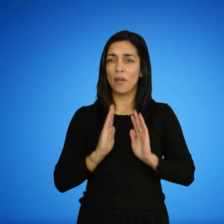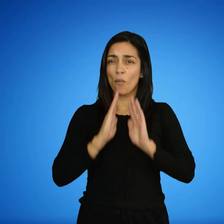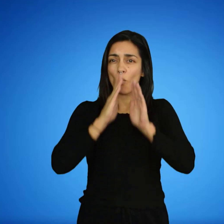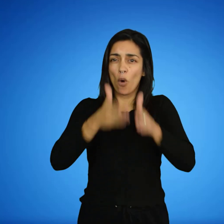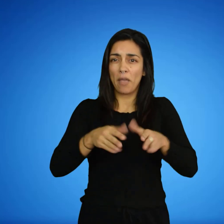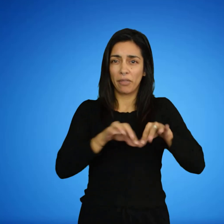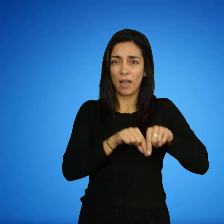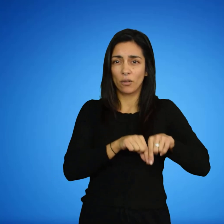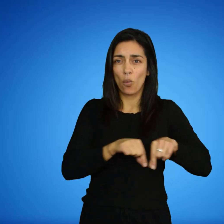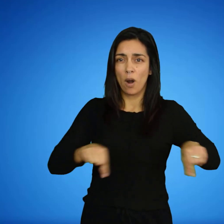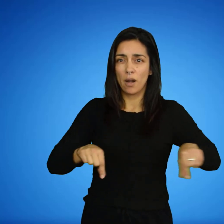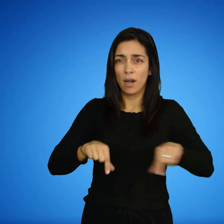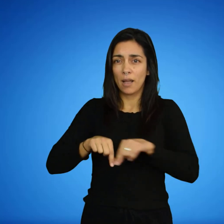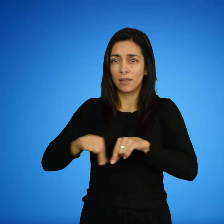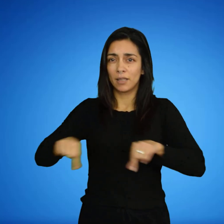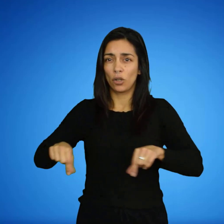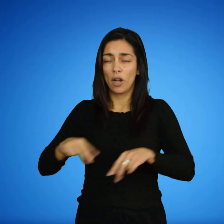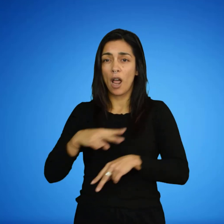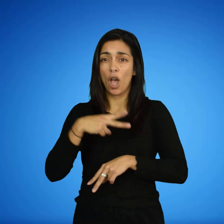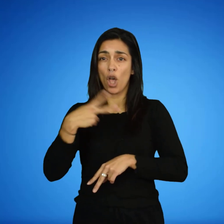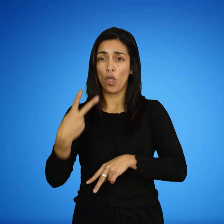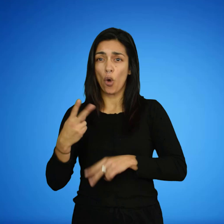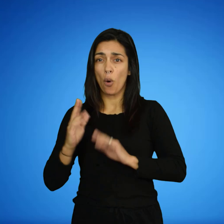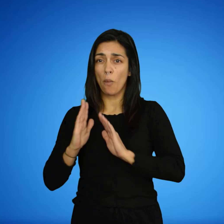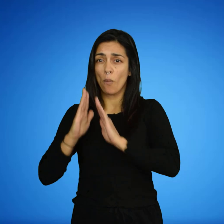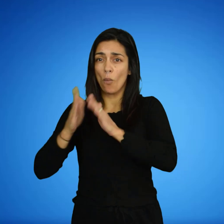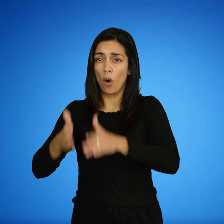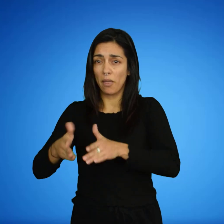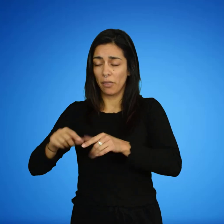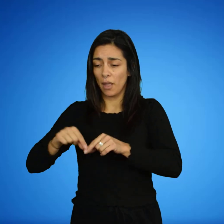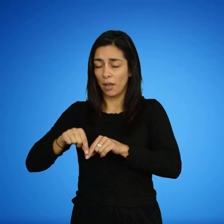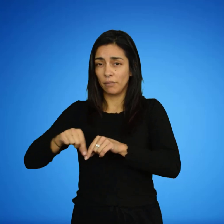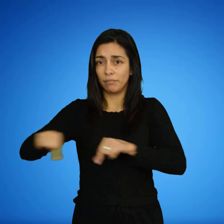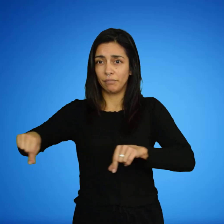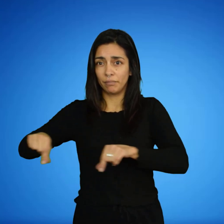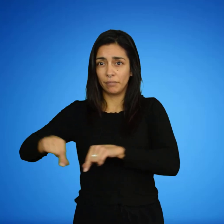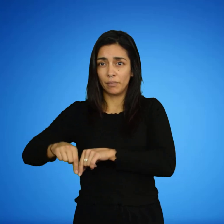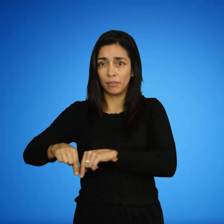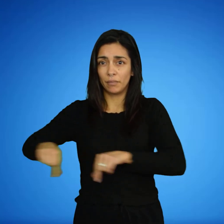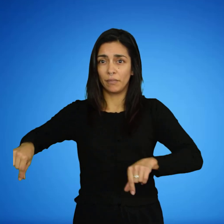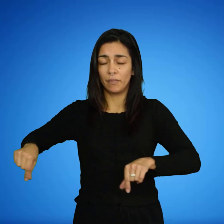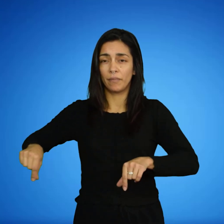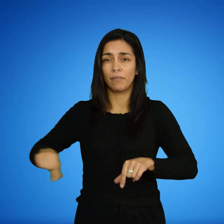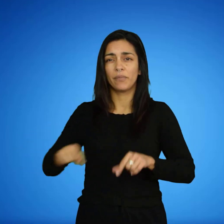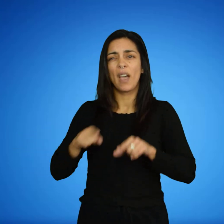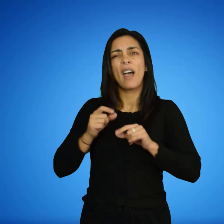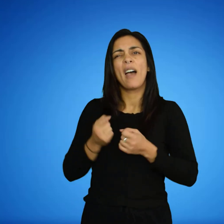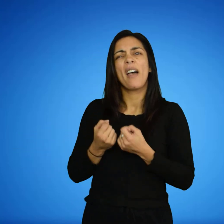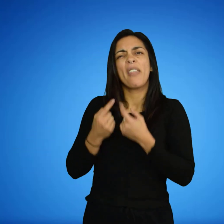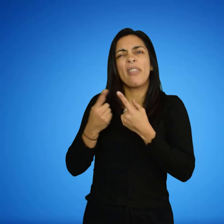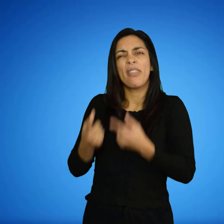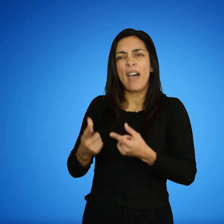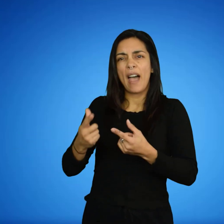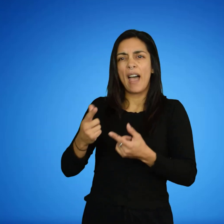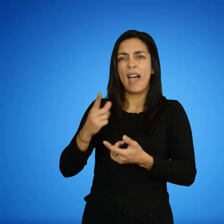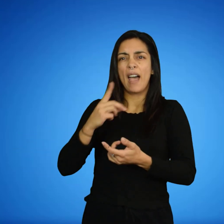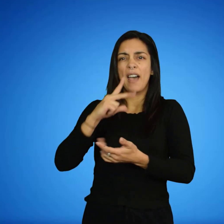y adenina. Confieren estructura tridimensional a las proteínas. Propiedades